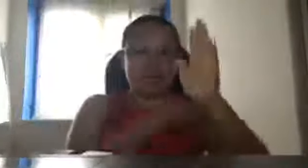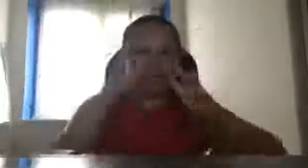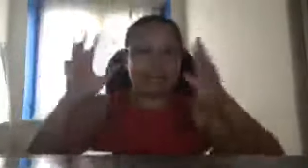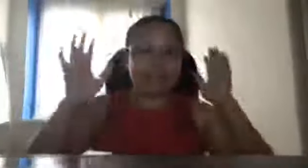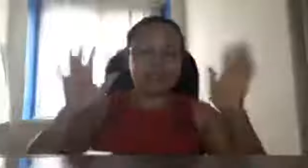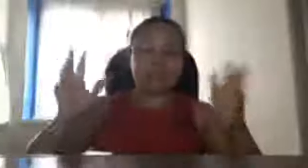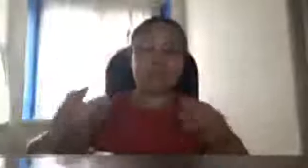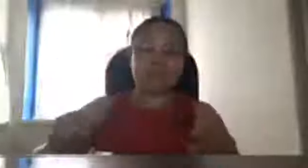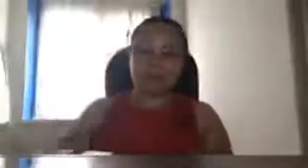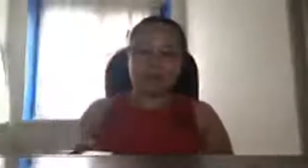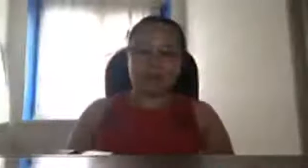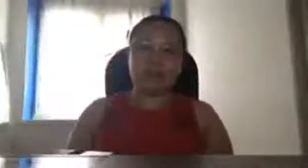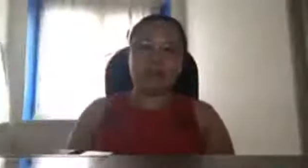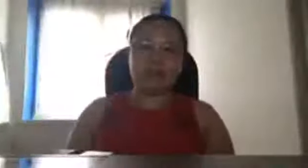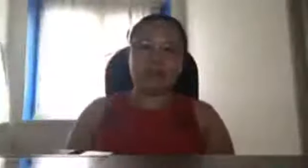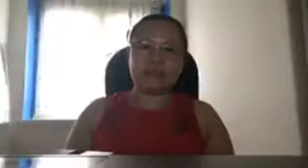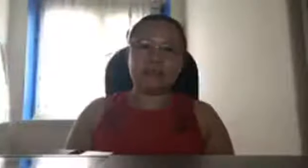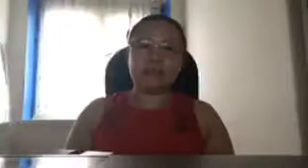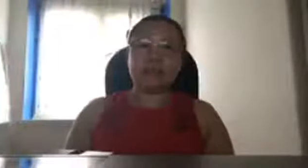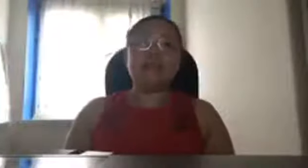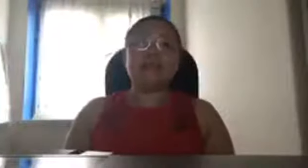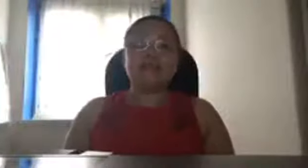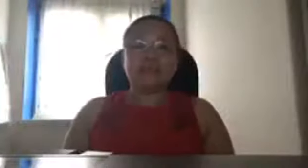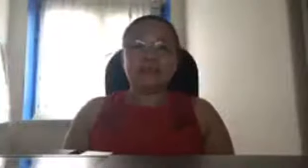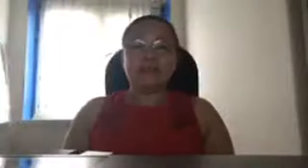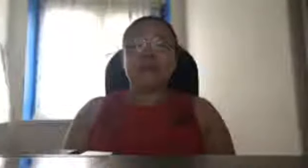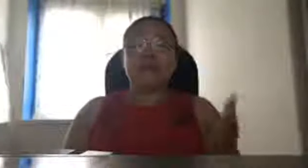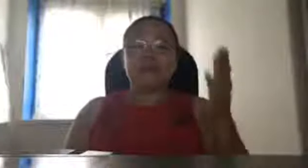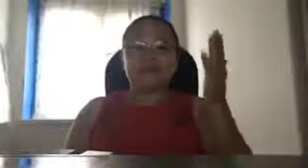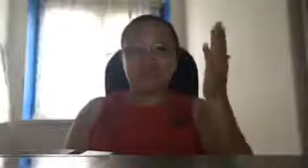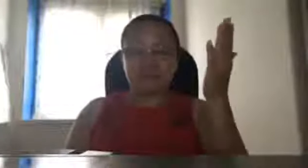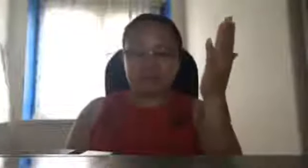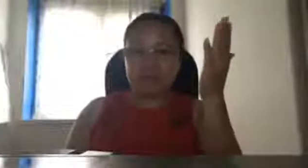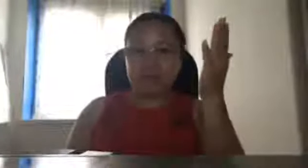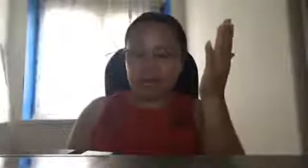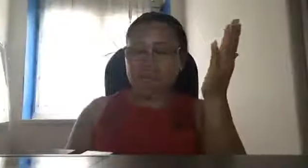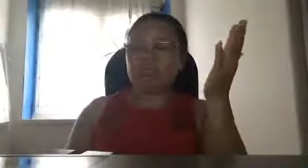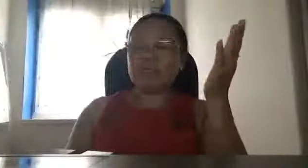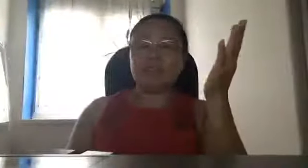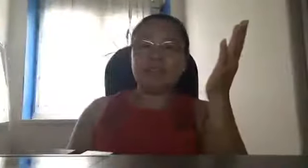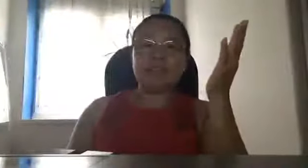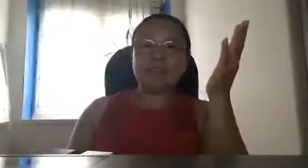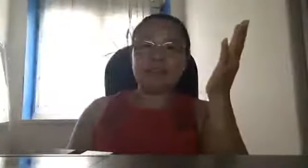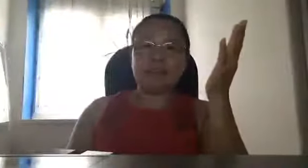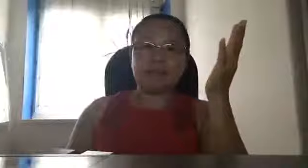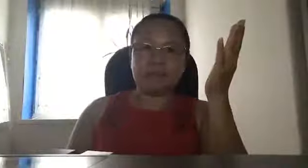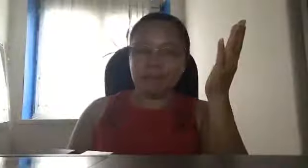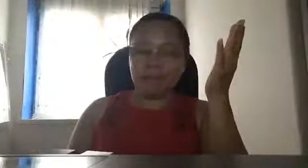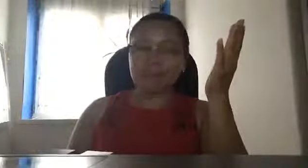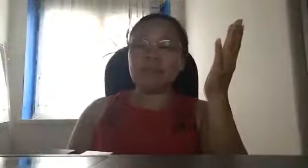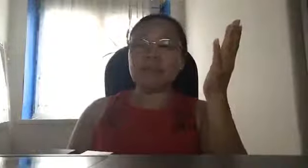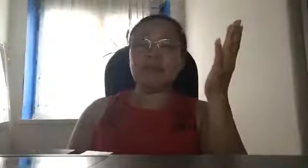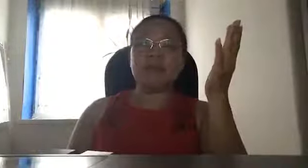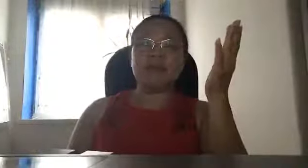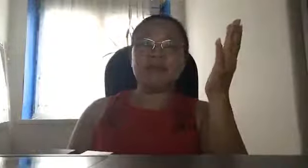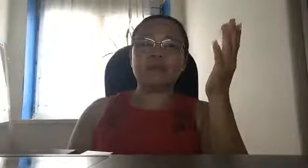militarization ng Pilipinas sa maniwala kayo at sa hindi mayabang man ako ngayon